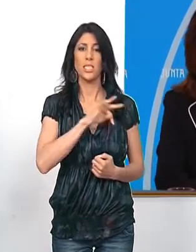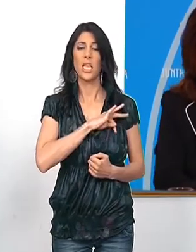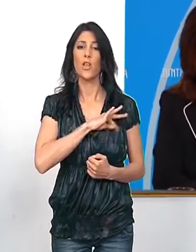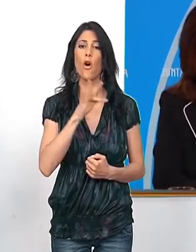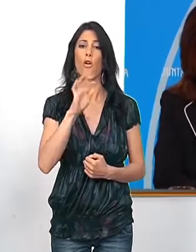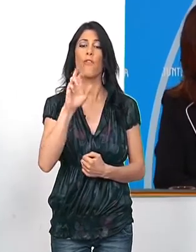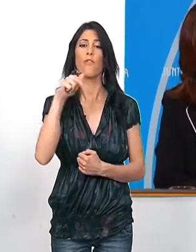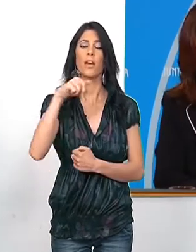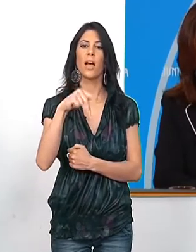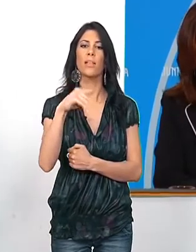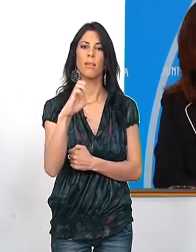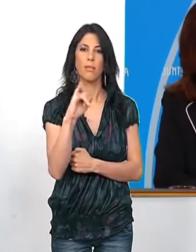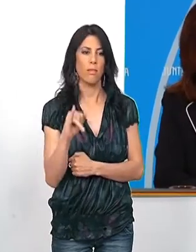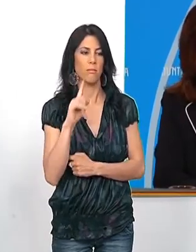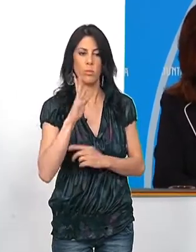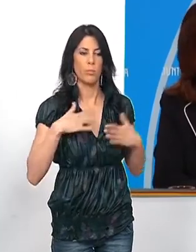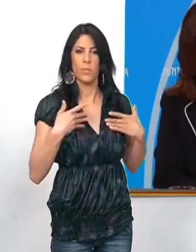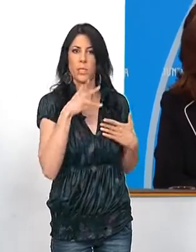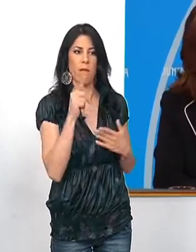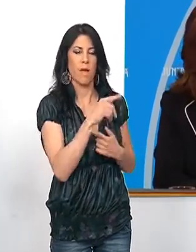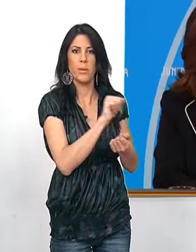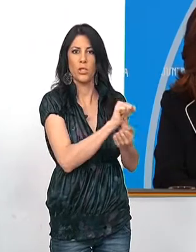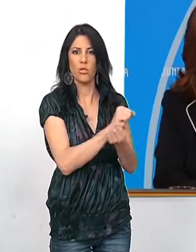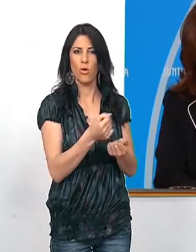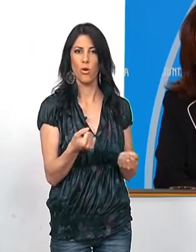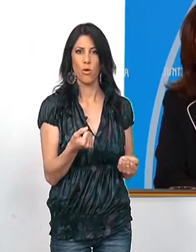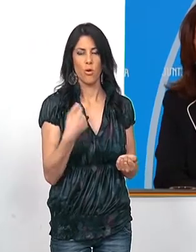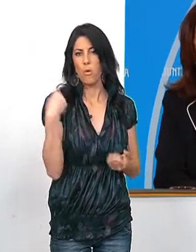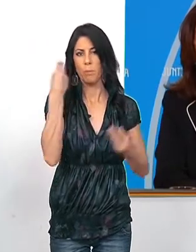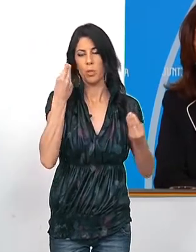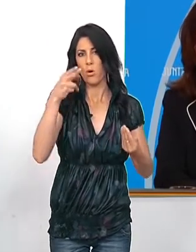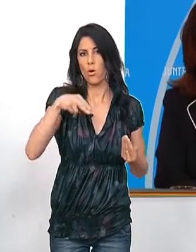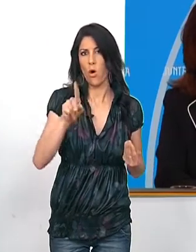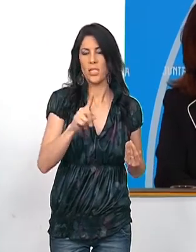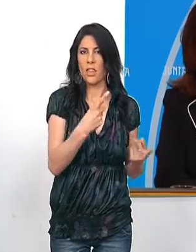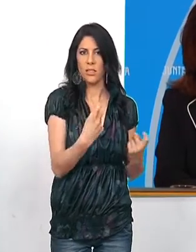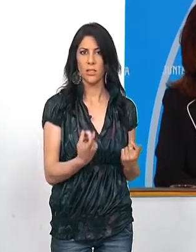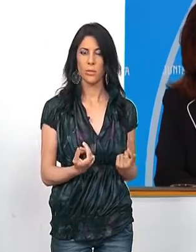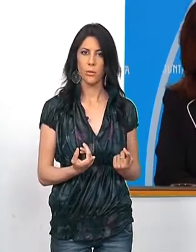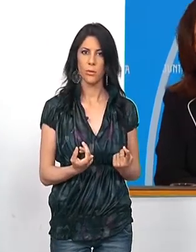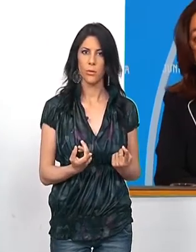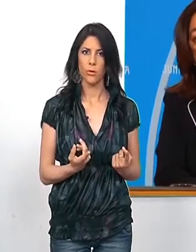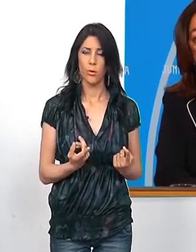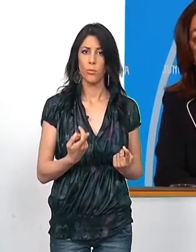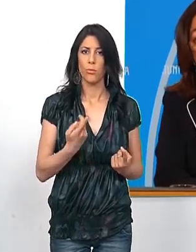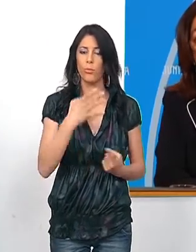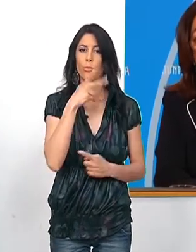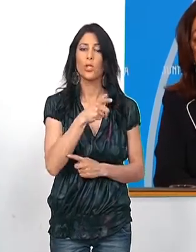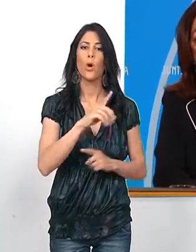Antonio Fernández haya ingresado en prisión, pues como le decimos no lo consideramos necesario. Dicho lo cual, la